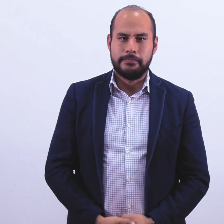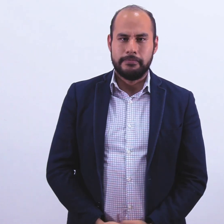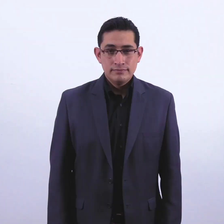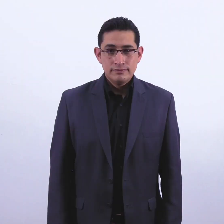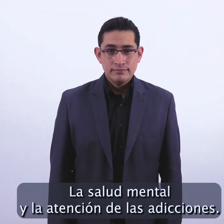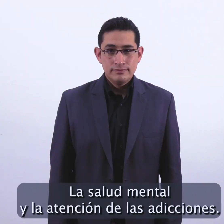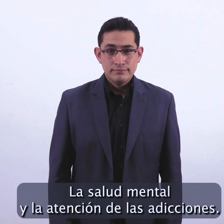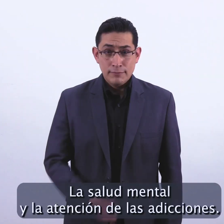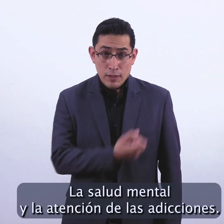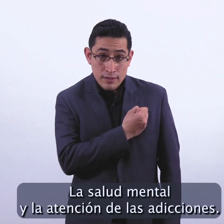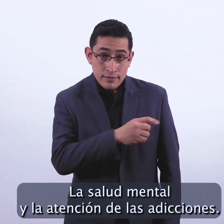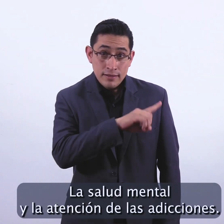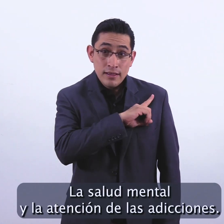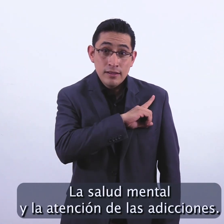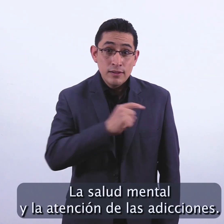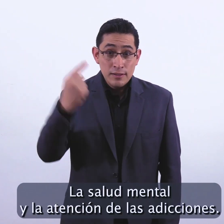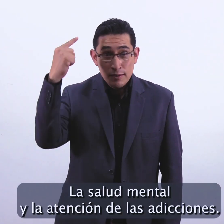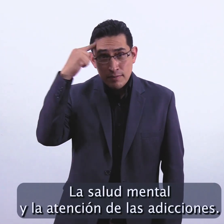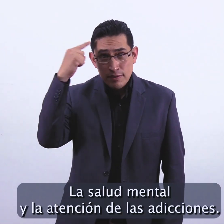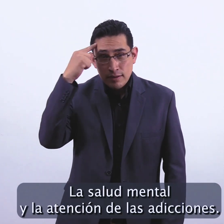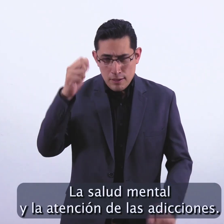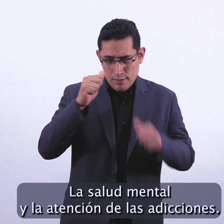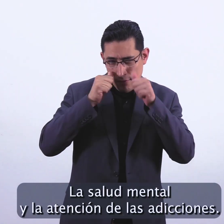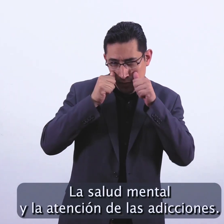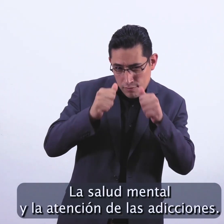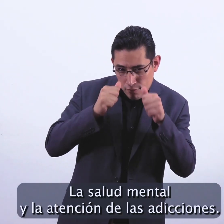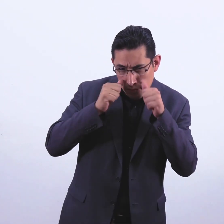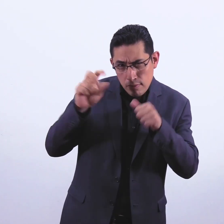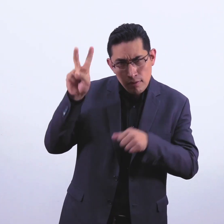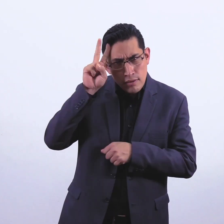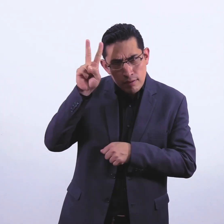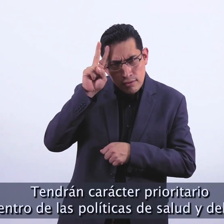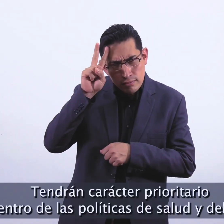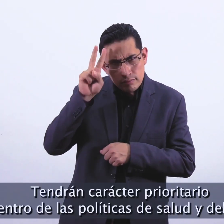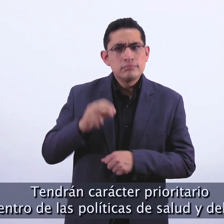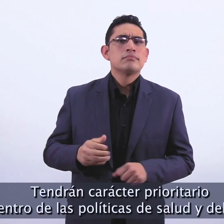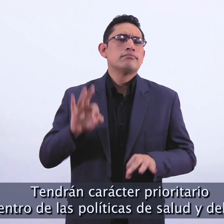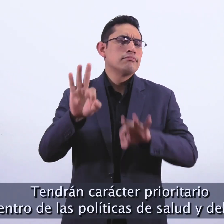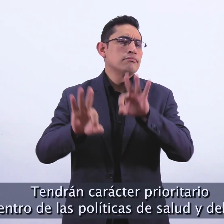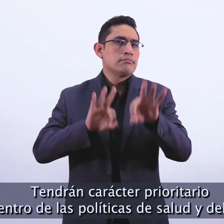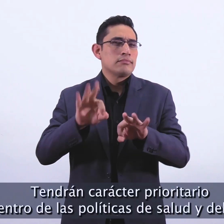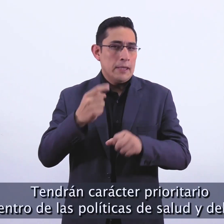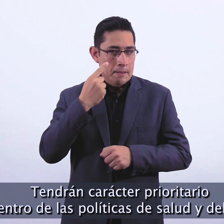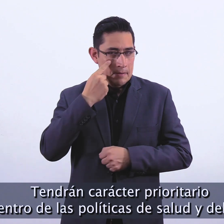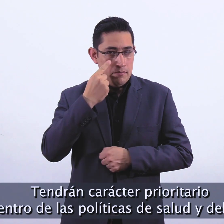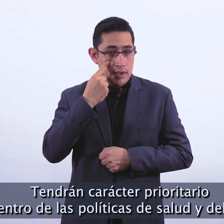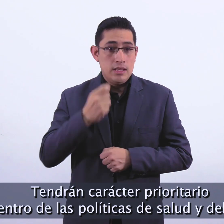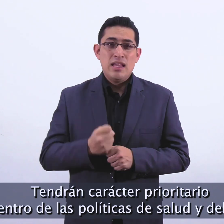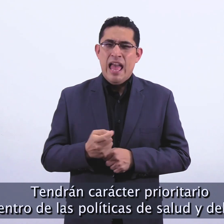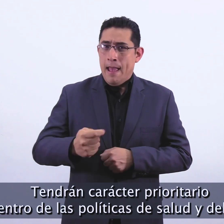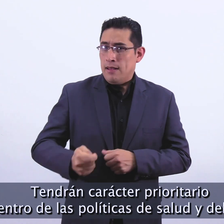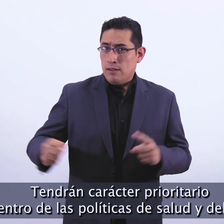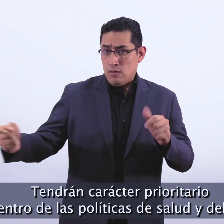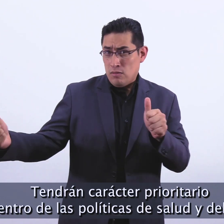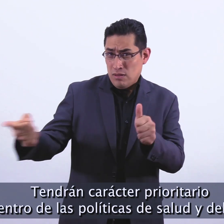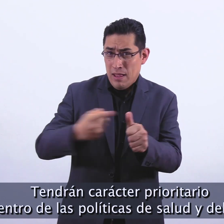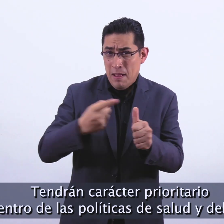La salud mental y la atención de las adicciones. Tendrán carácter prioritario dentro de las políticas de salud